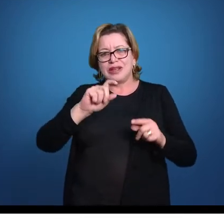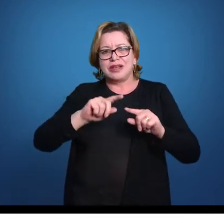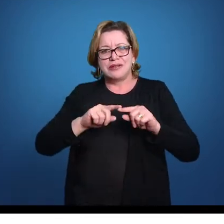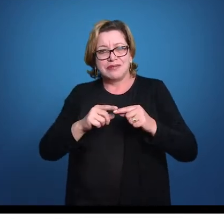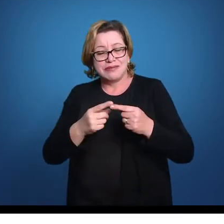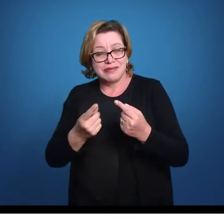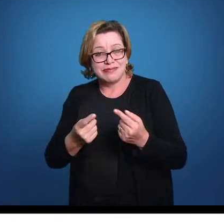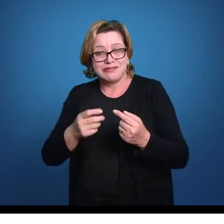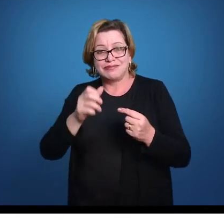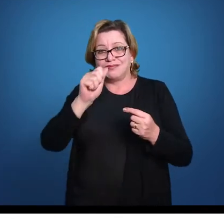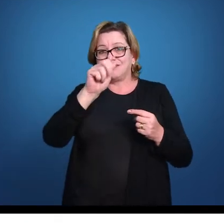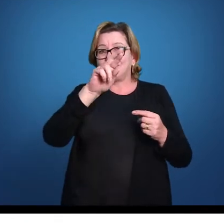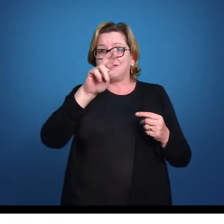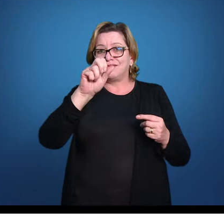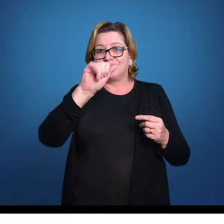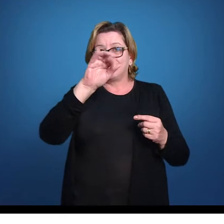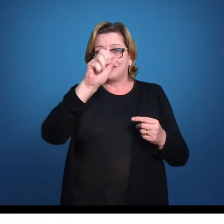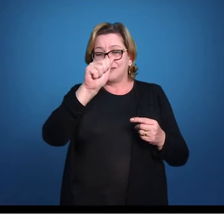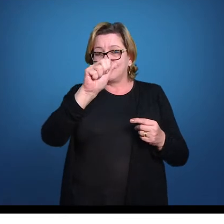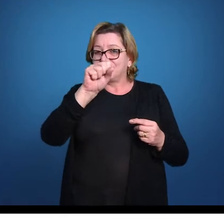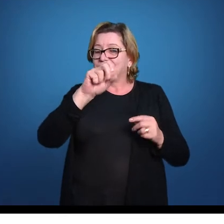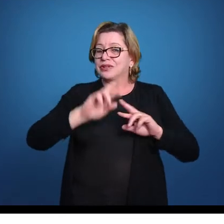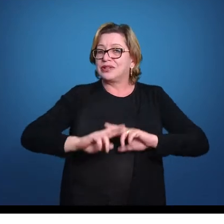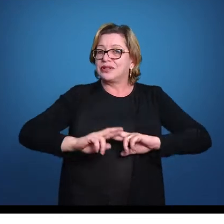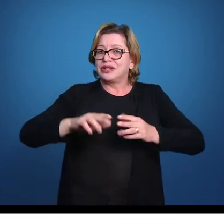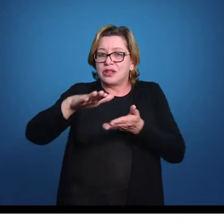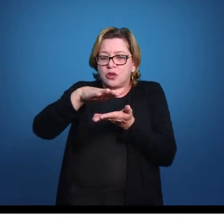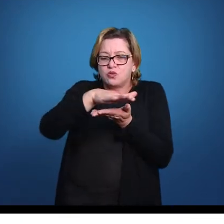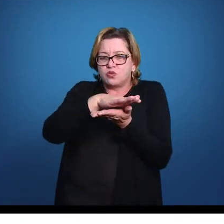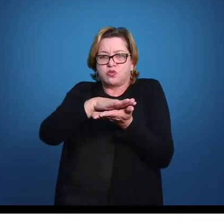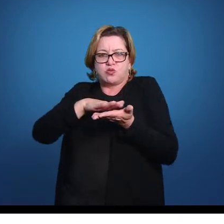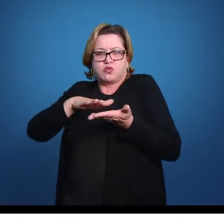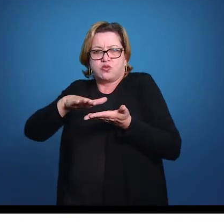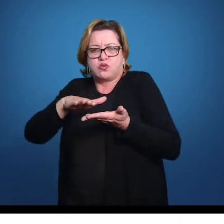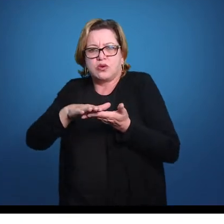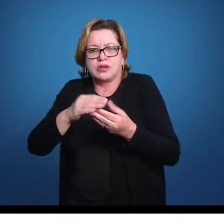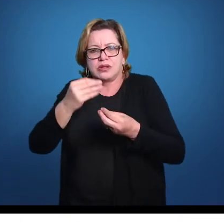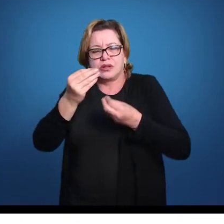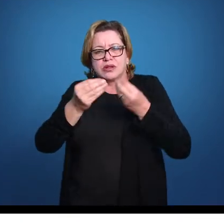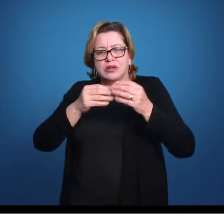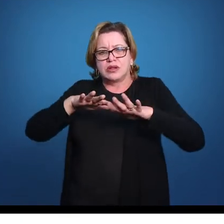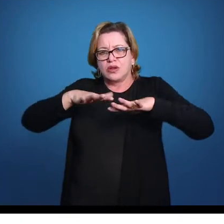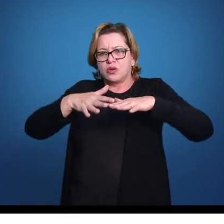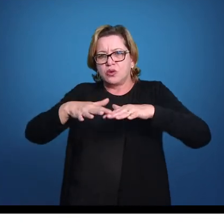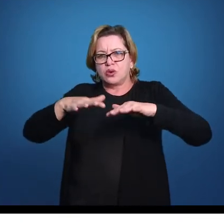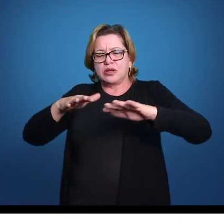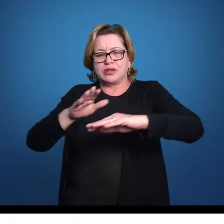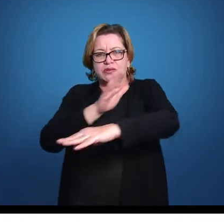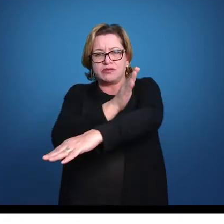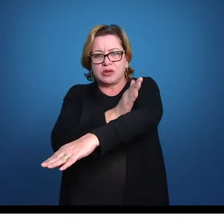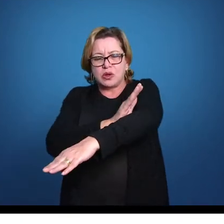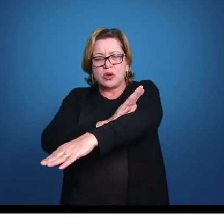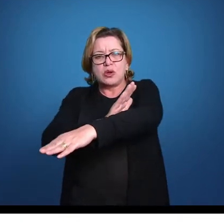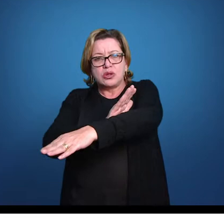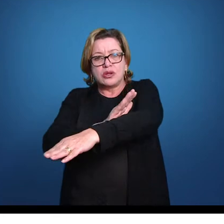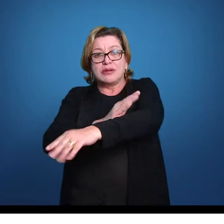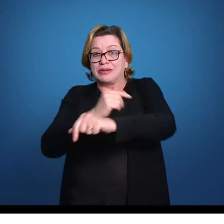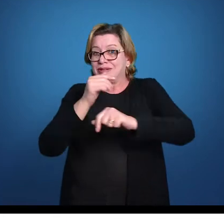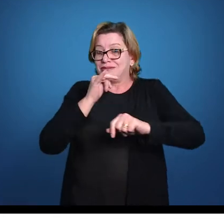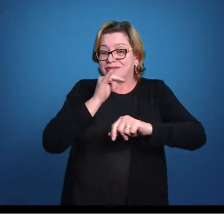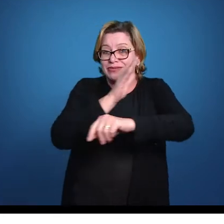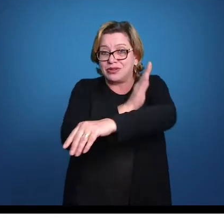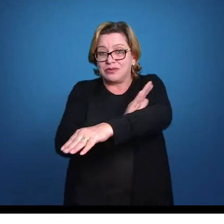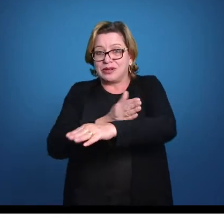já bem diferentes. Elas são animais achatados dorso-ventralmente, né? A principal movimentação do tubarão é com